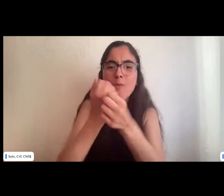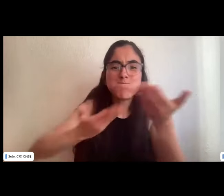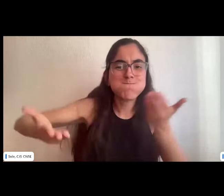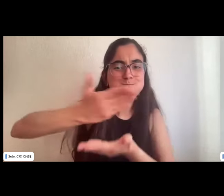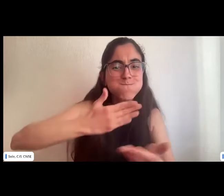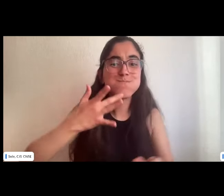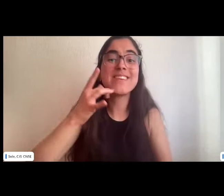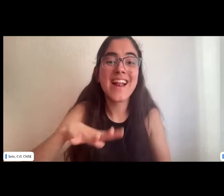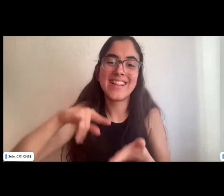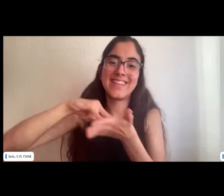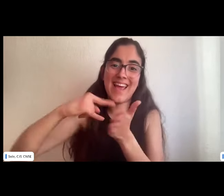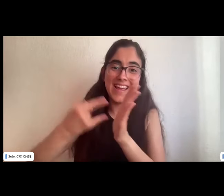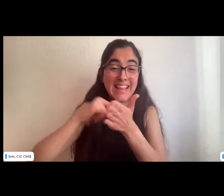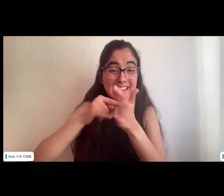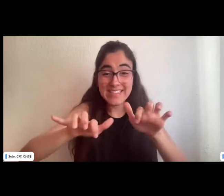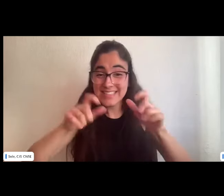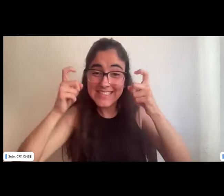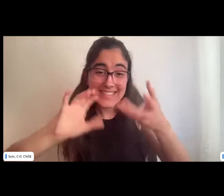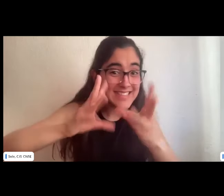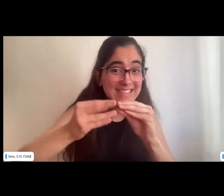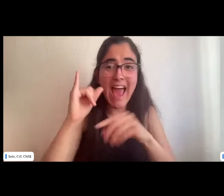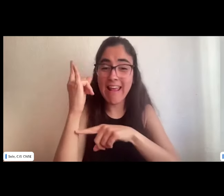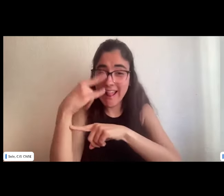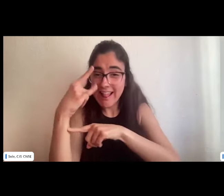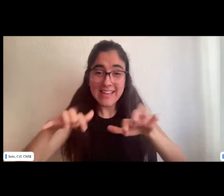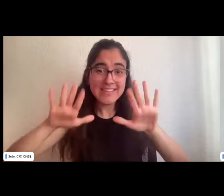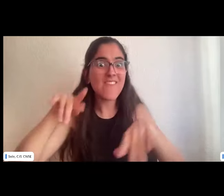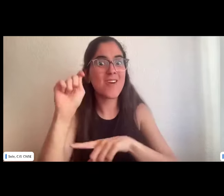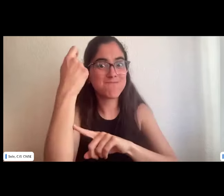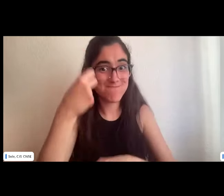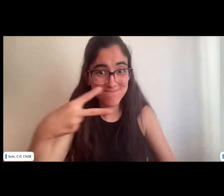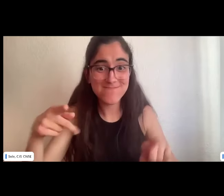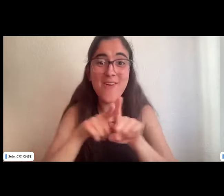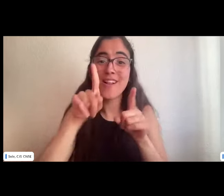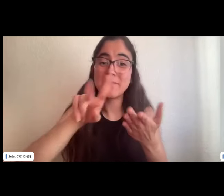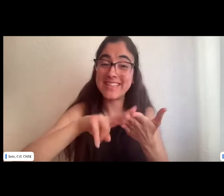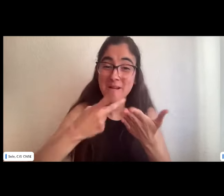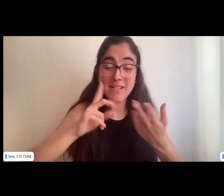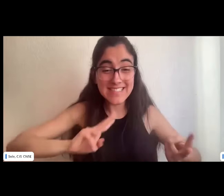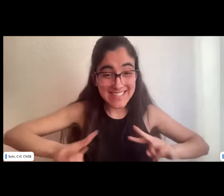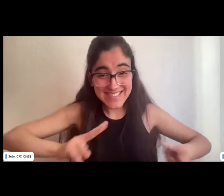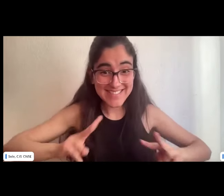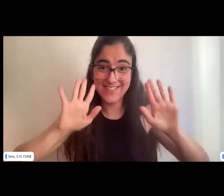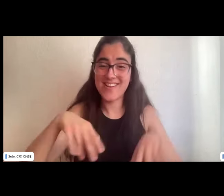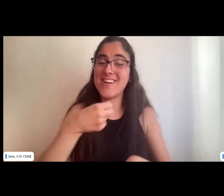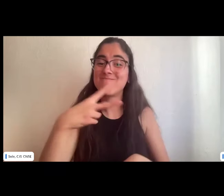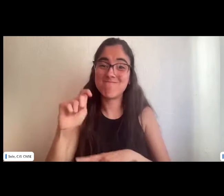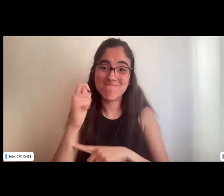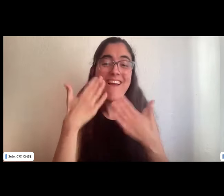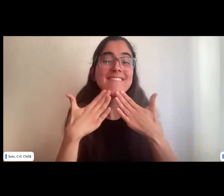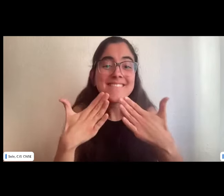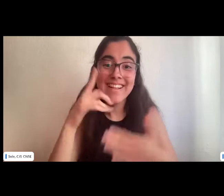de hoy con nosotras y con nosotros y también al equipo técnico que ha estado aquí por detrás trabajando y a las dos